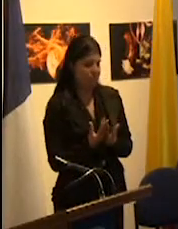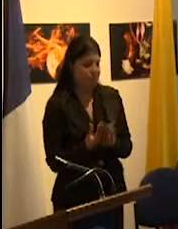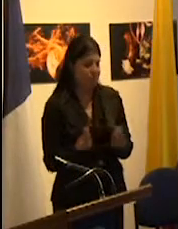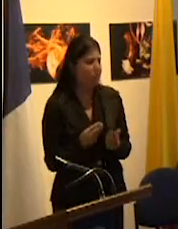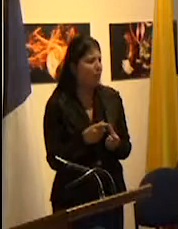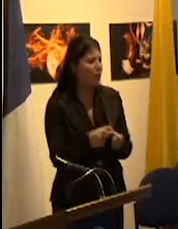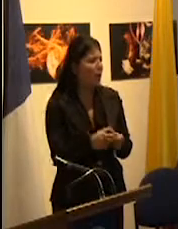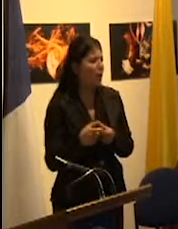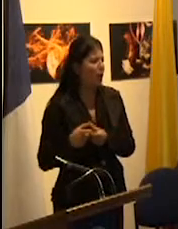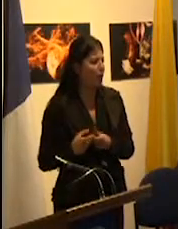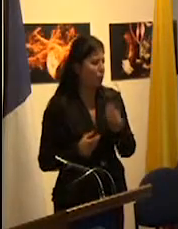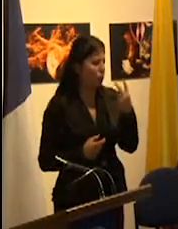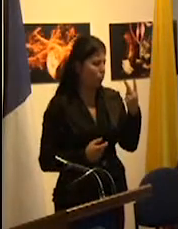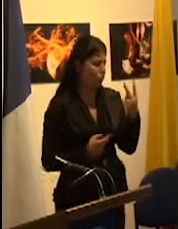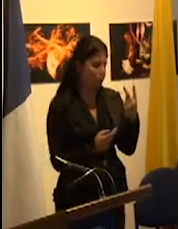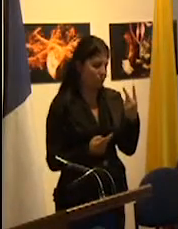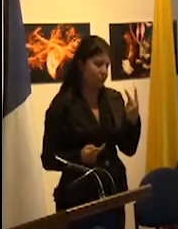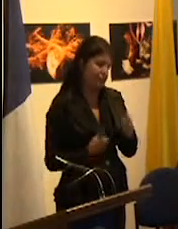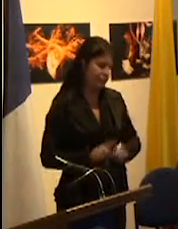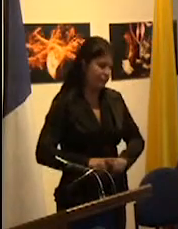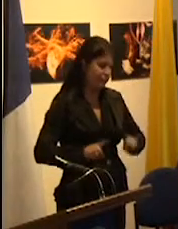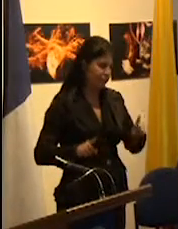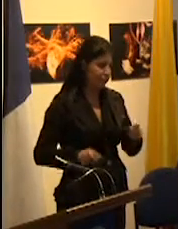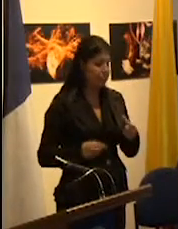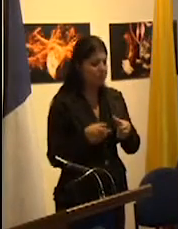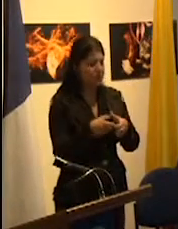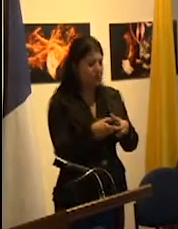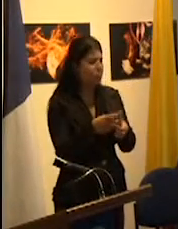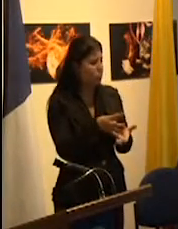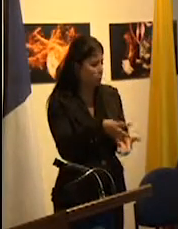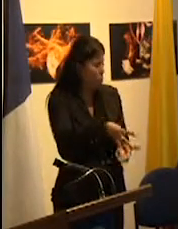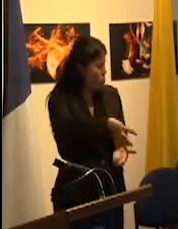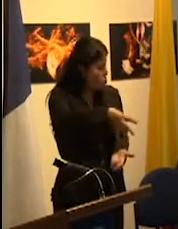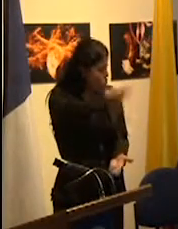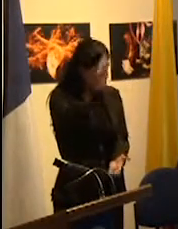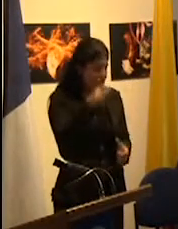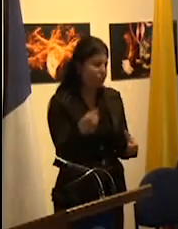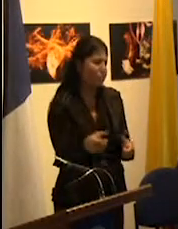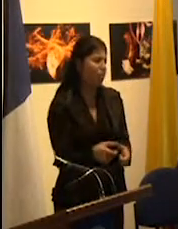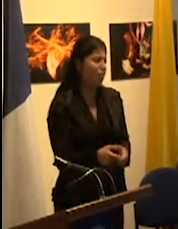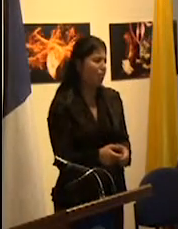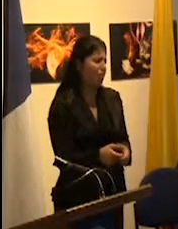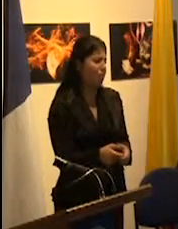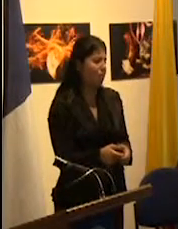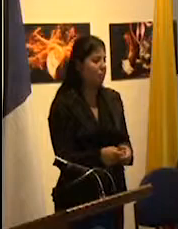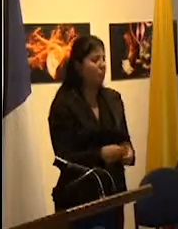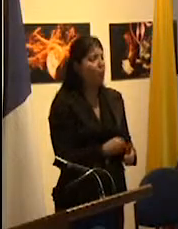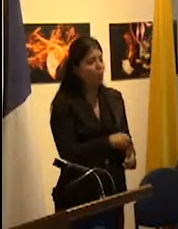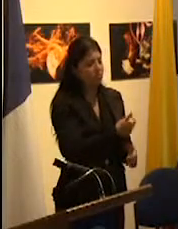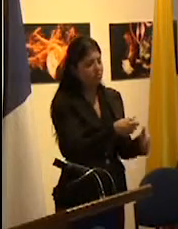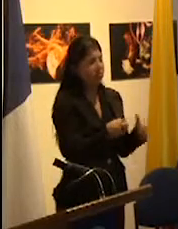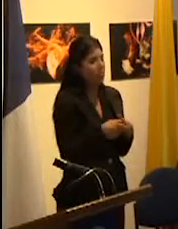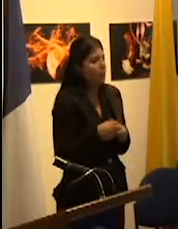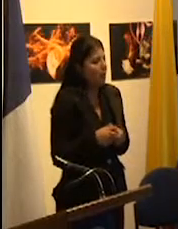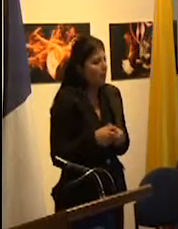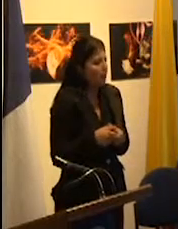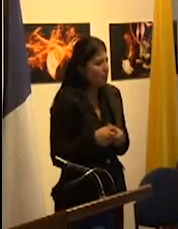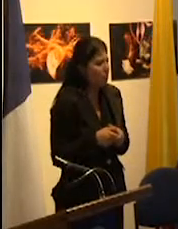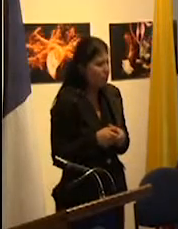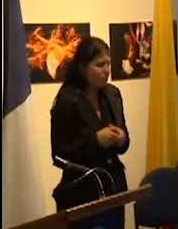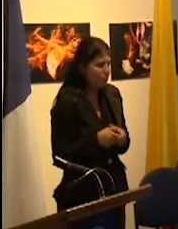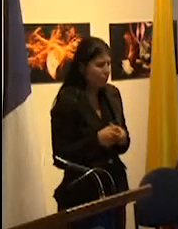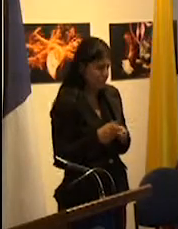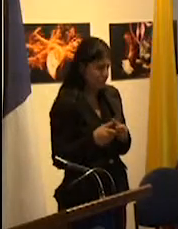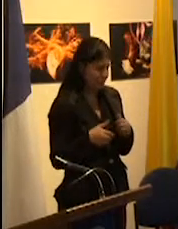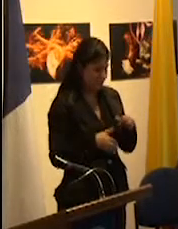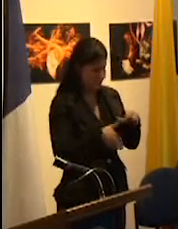minorías de peso relativo muy distinto los muy ricos que son muy pocos y los muy pobres que en las